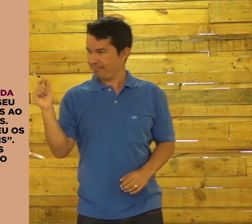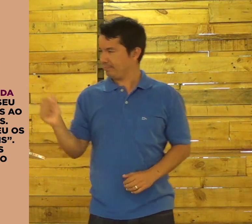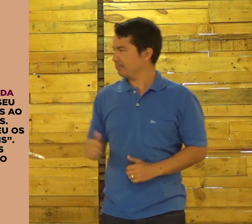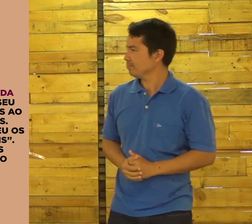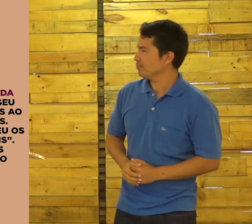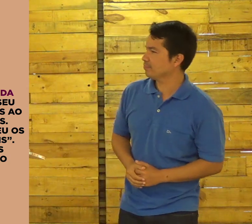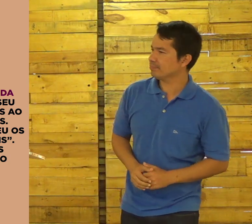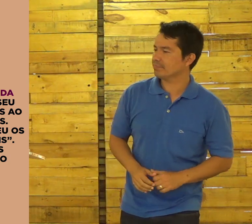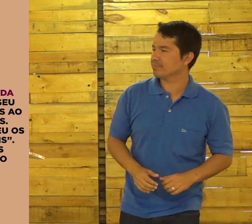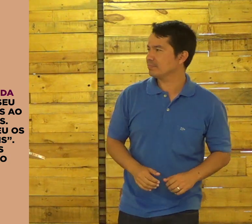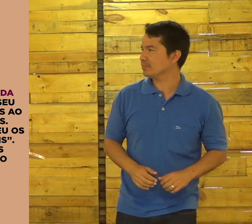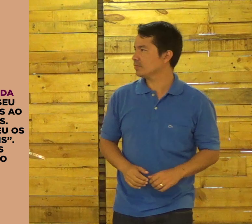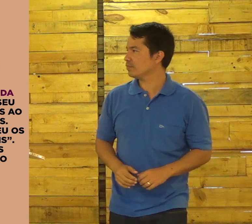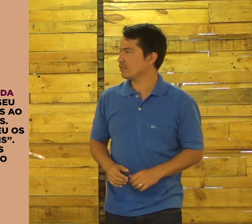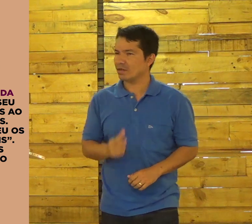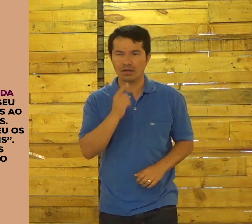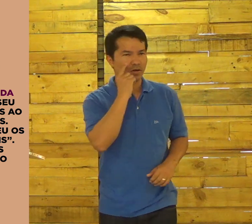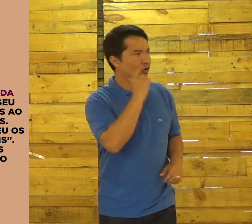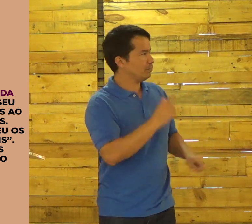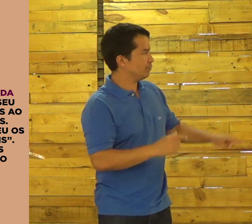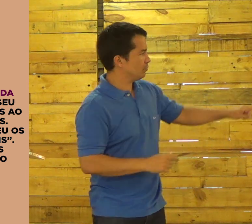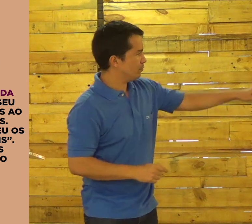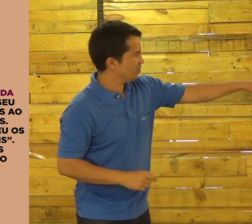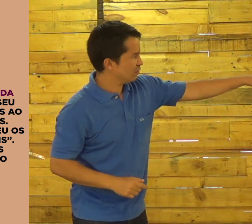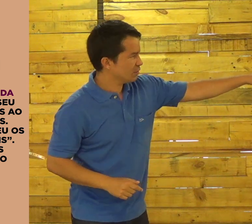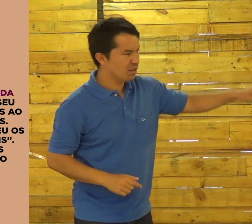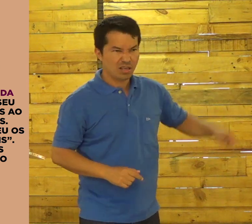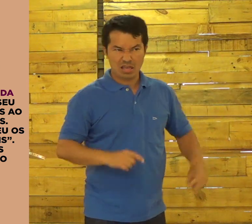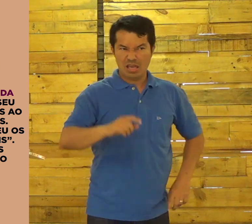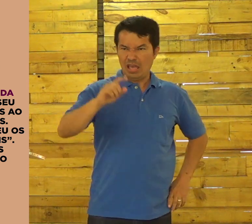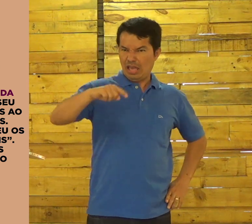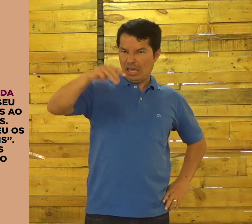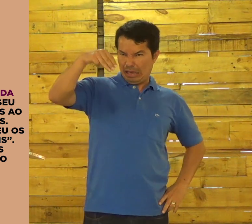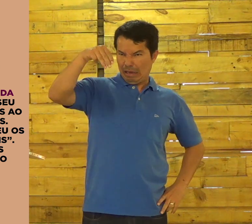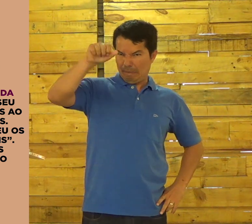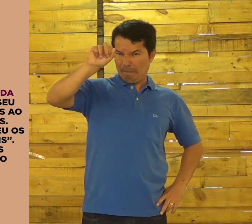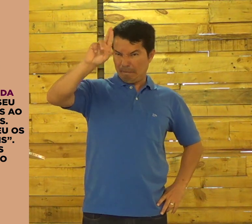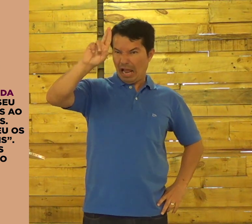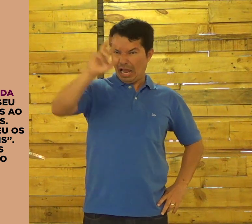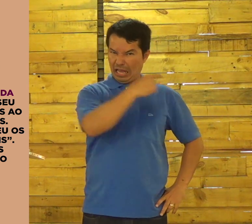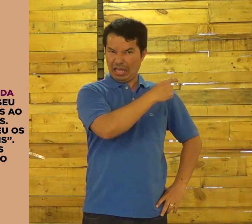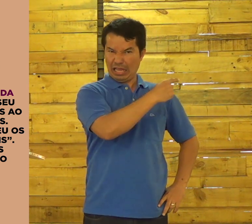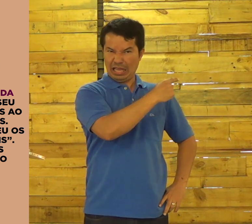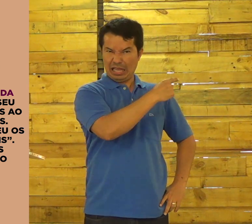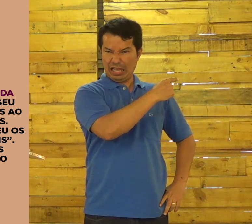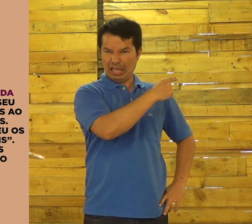por, por de água, de água. Pode passar. Então, vamos ver ali. Isso ali é o mar?